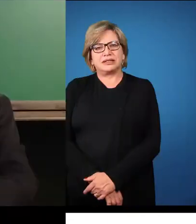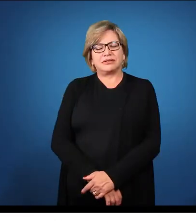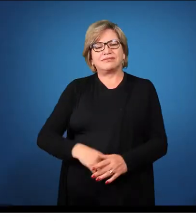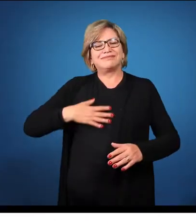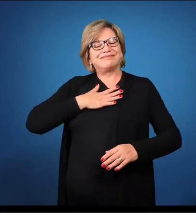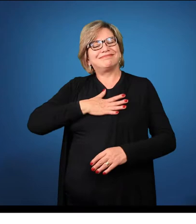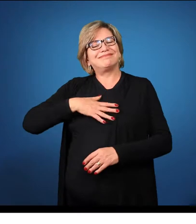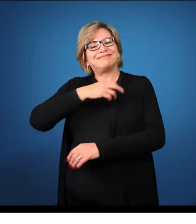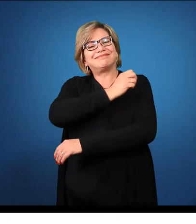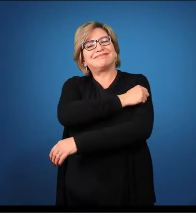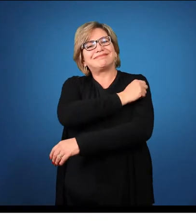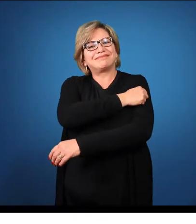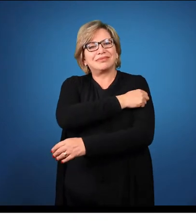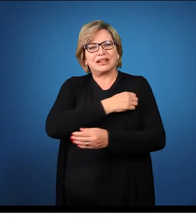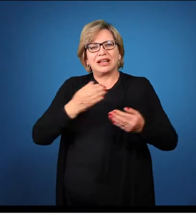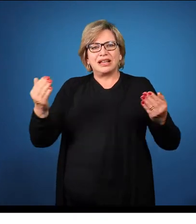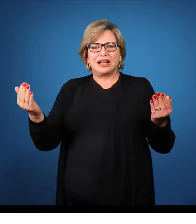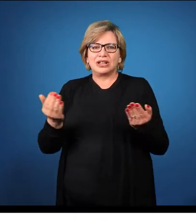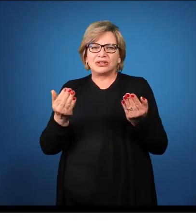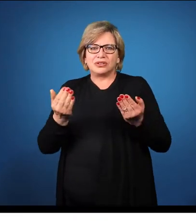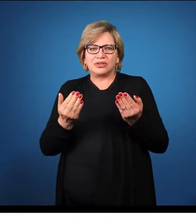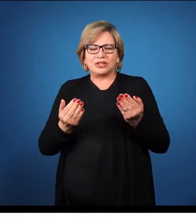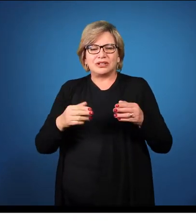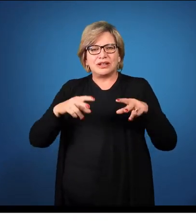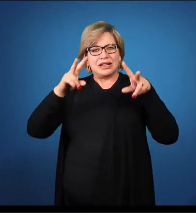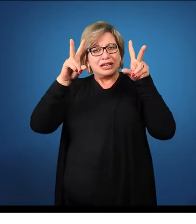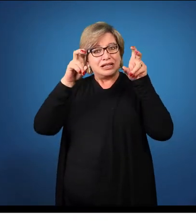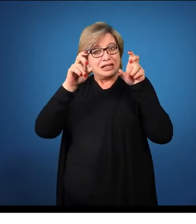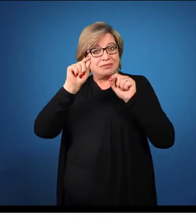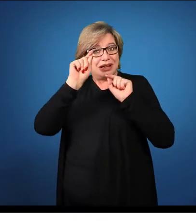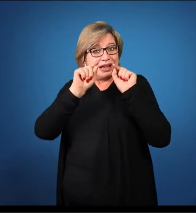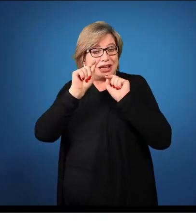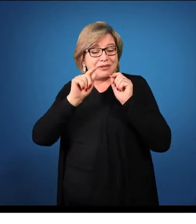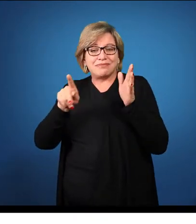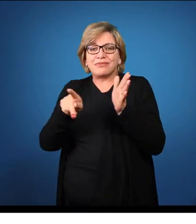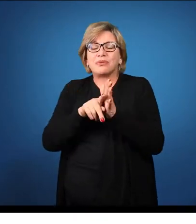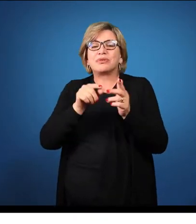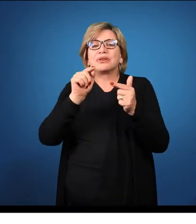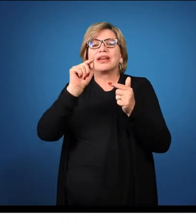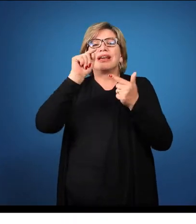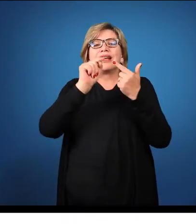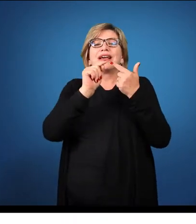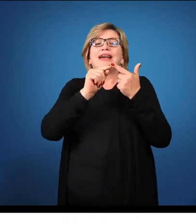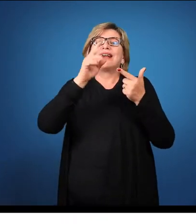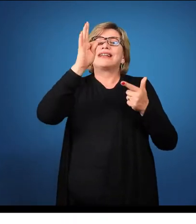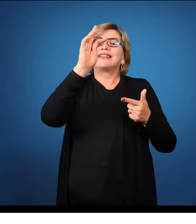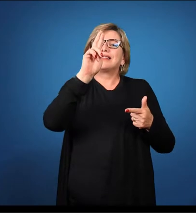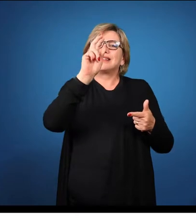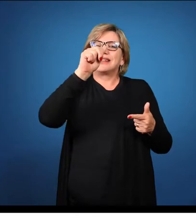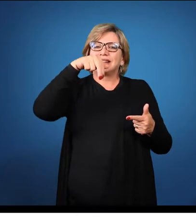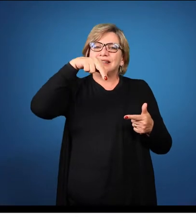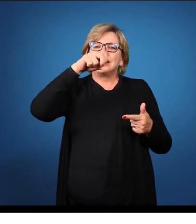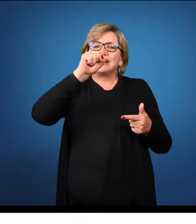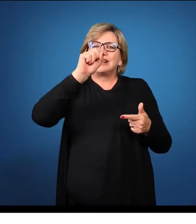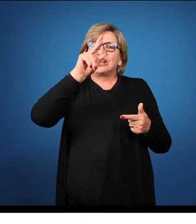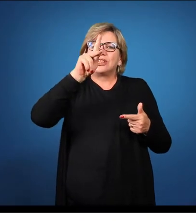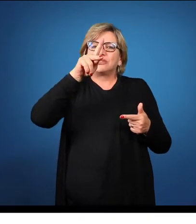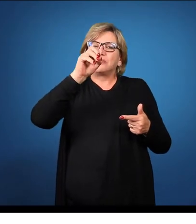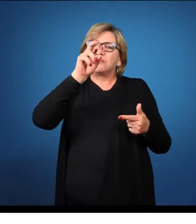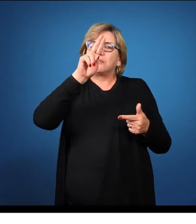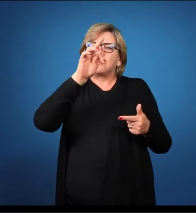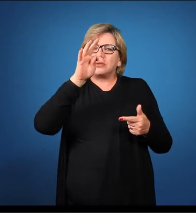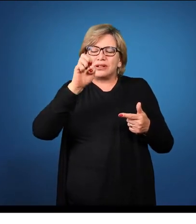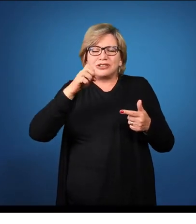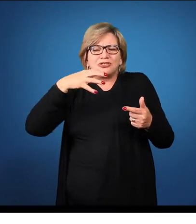Empresados acadêmicos, agora o nosso foco será sobre os transportes, sobre os modais de transportes.